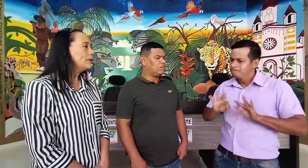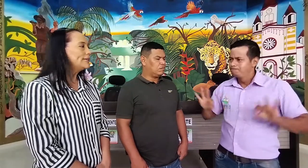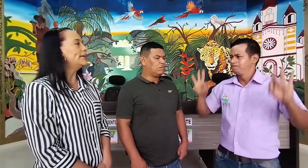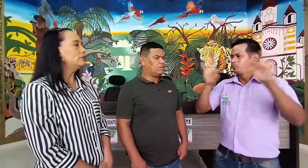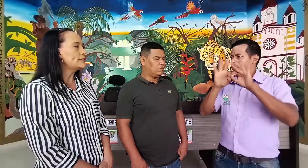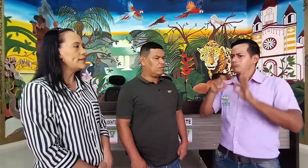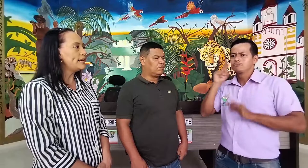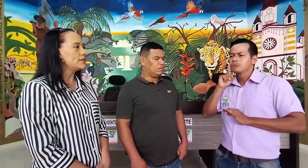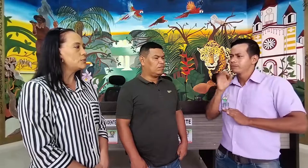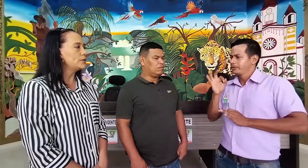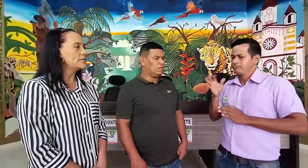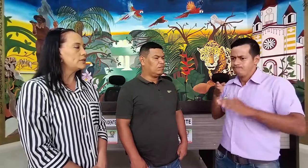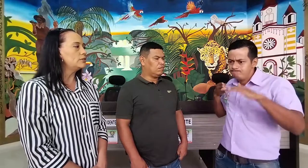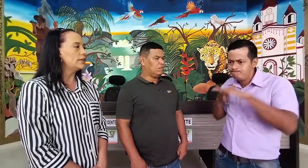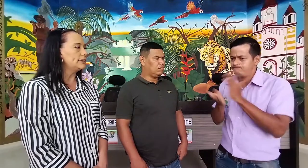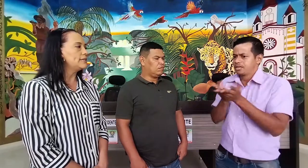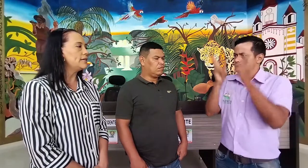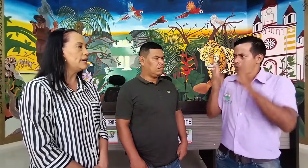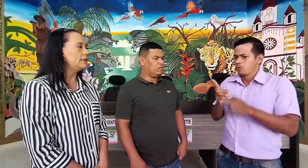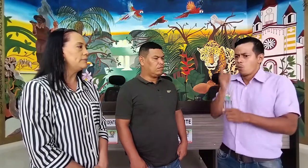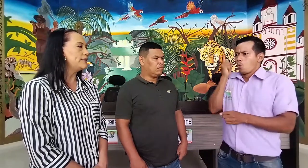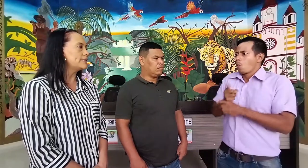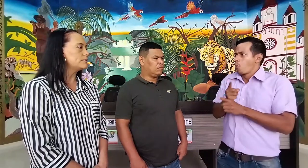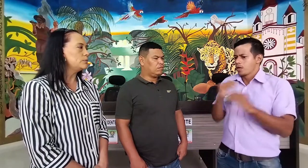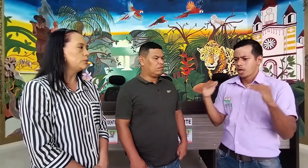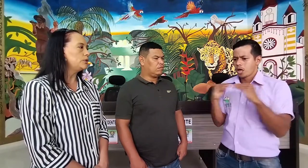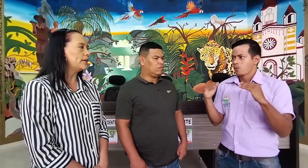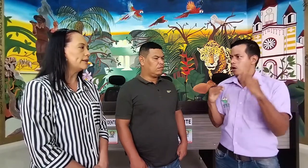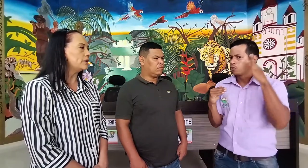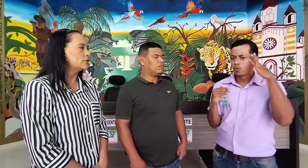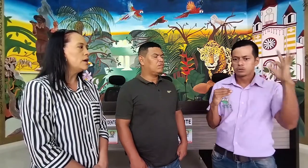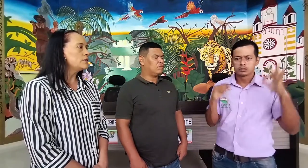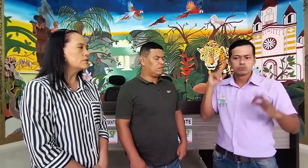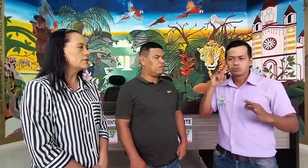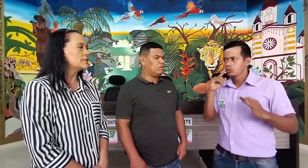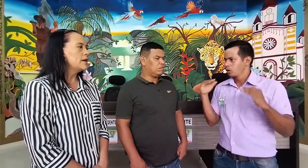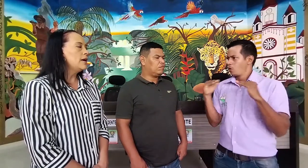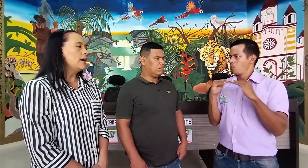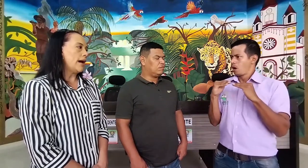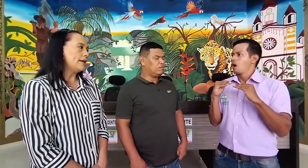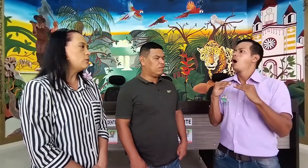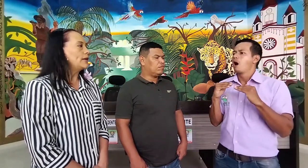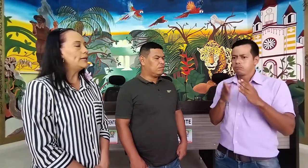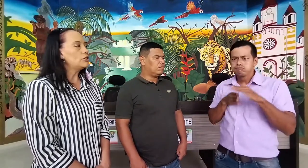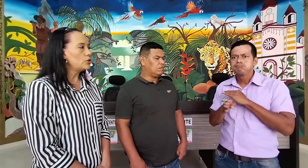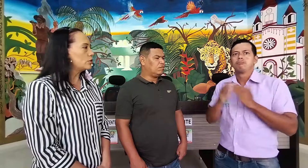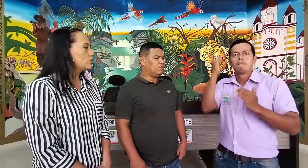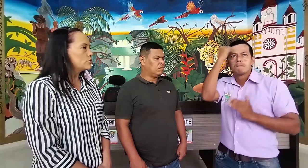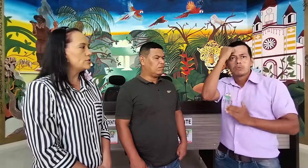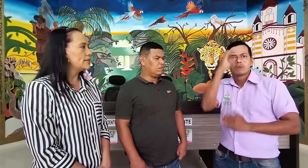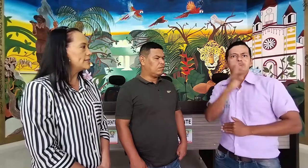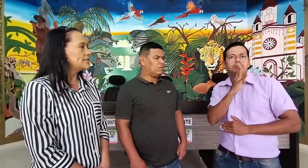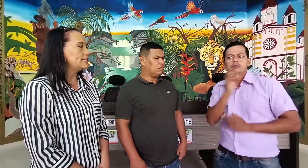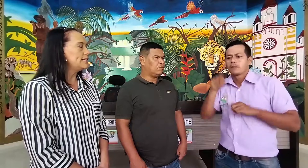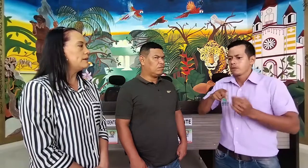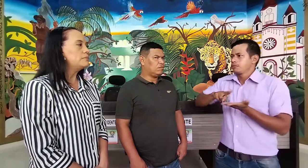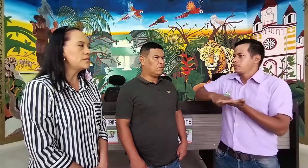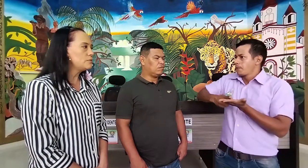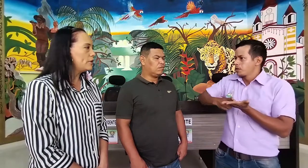vulnerando ese derecho porque se contratan ya en meses muy tardíos. Entonces al igual que los ojos, los oyentes tienen el mismo